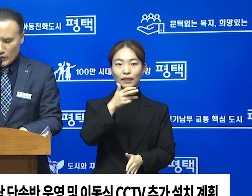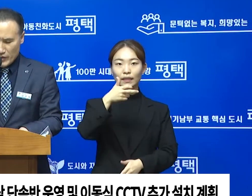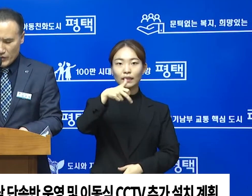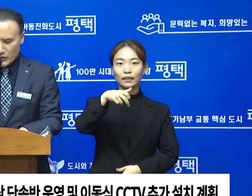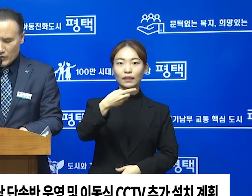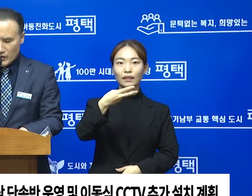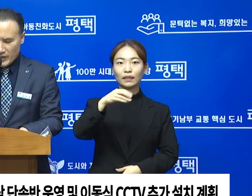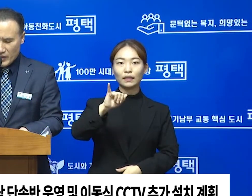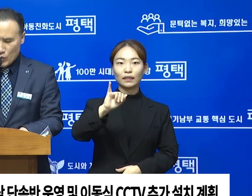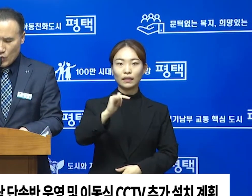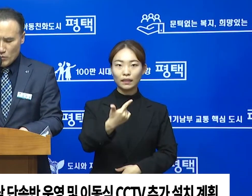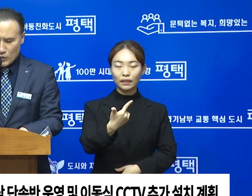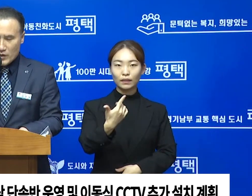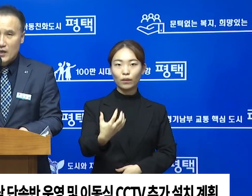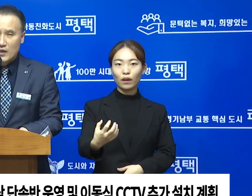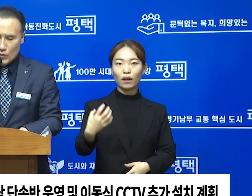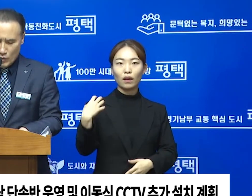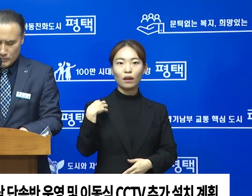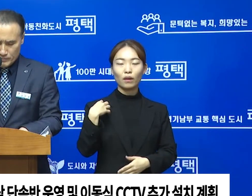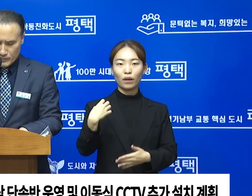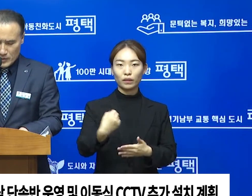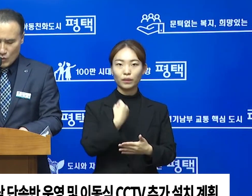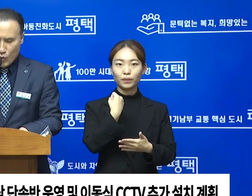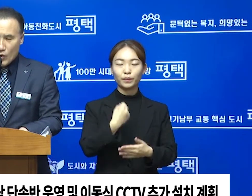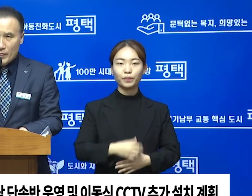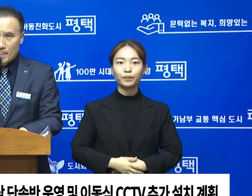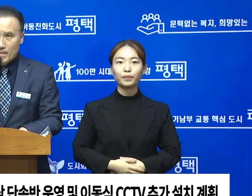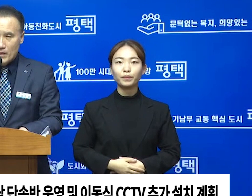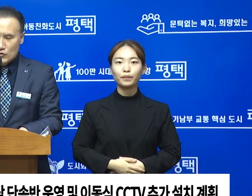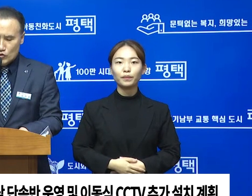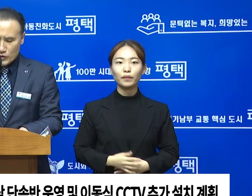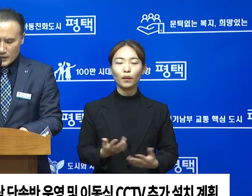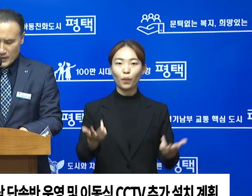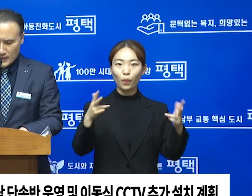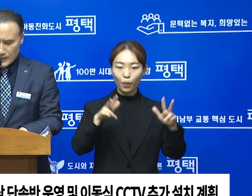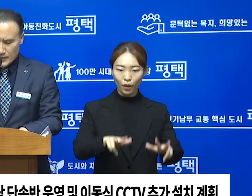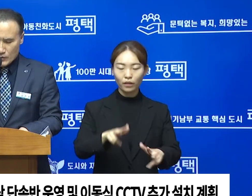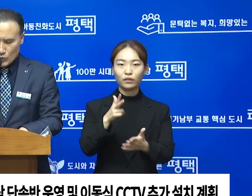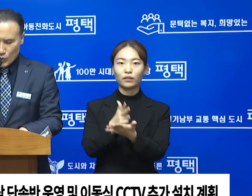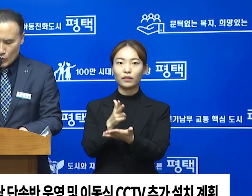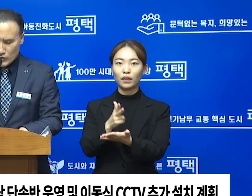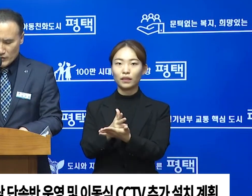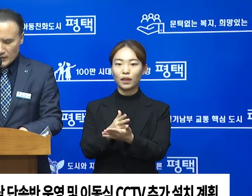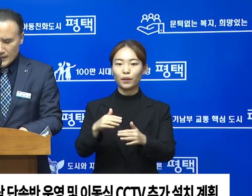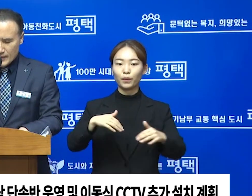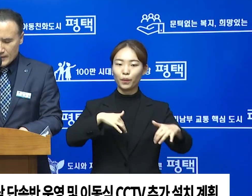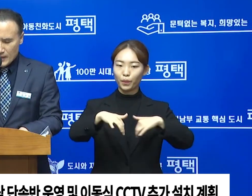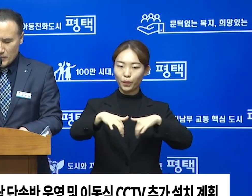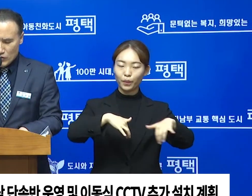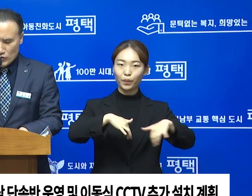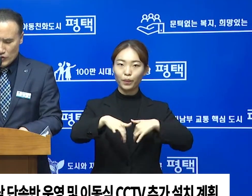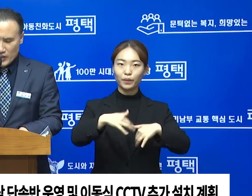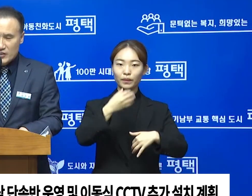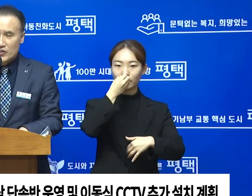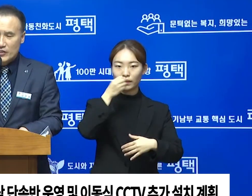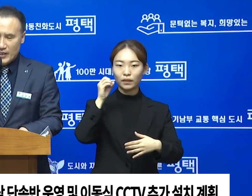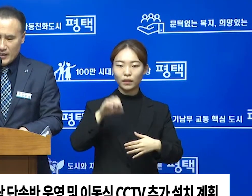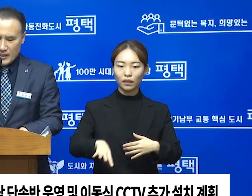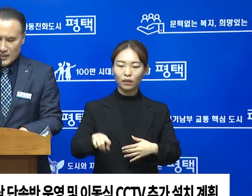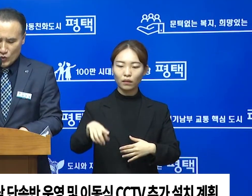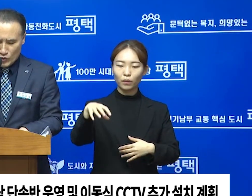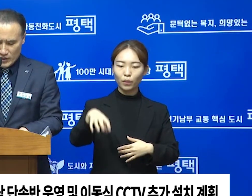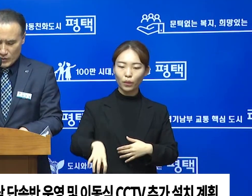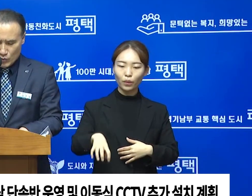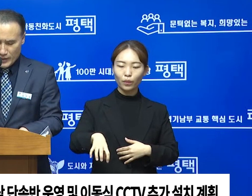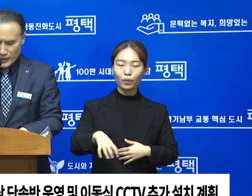쓰레기를 줄이기 위해 쓰레기 배출 방식을 지역 특성에 맞게 수거 방식으로 전환하는 등 다양한 노력을 기울이고 있으며